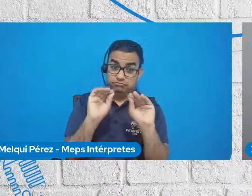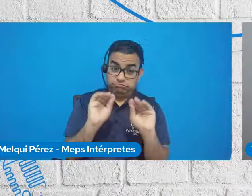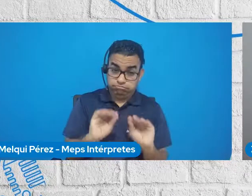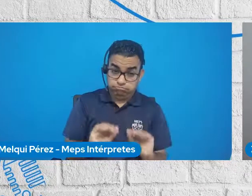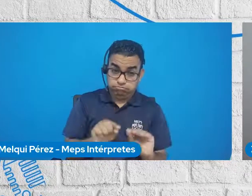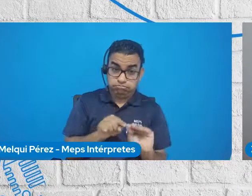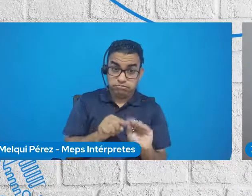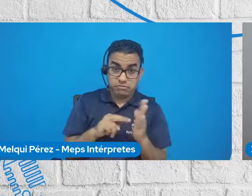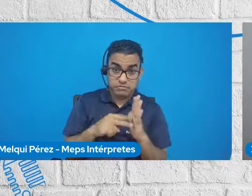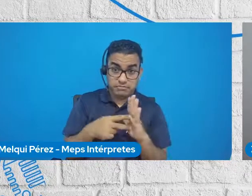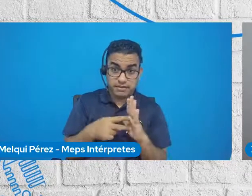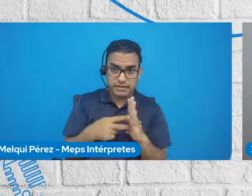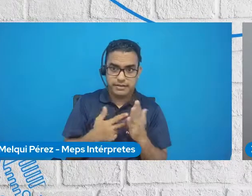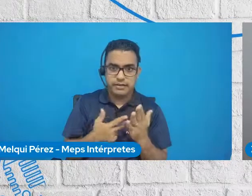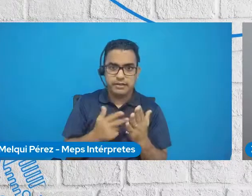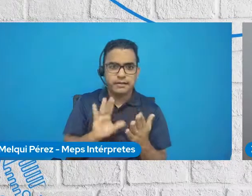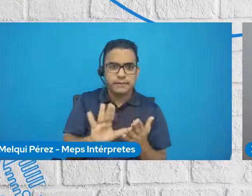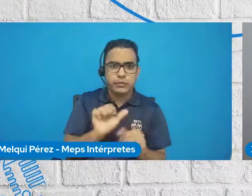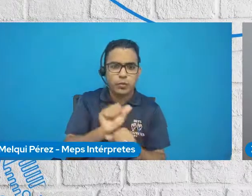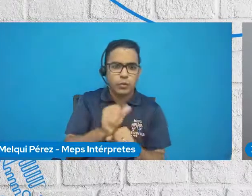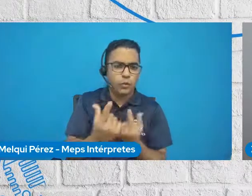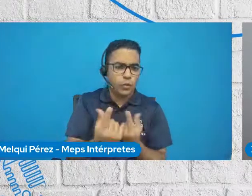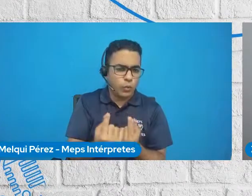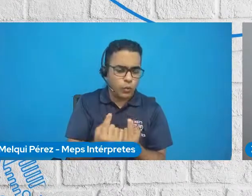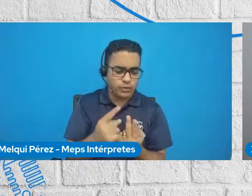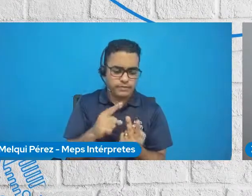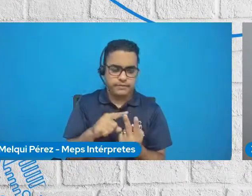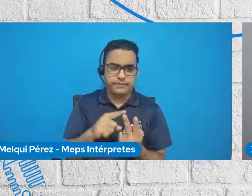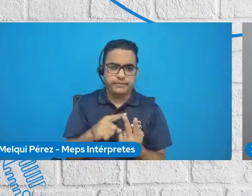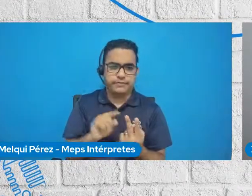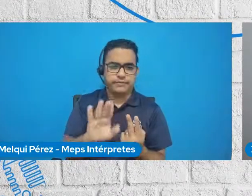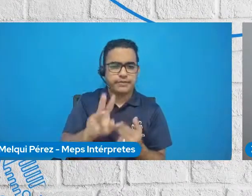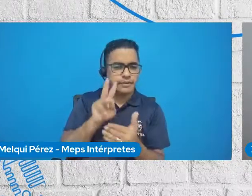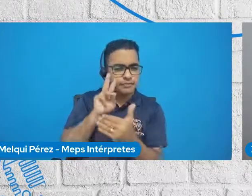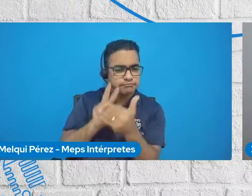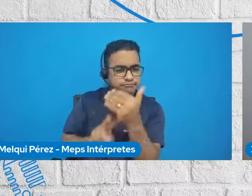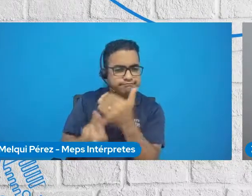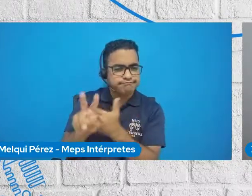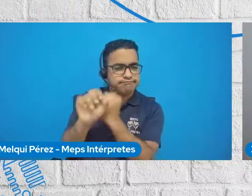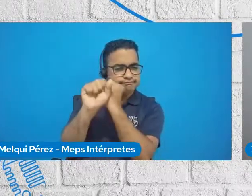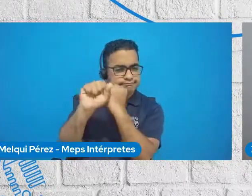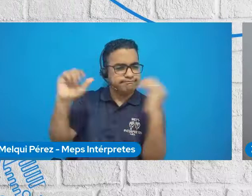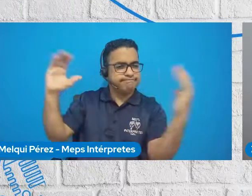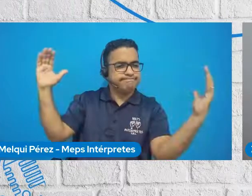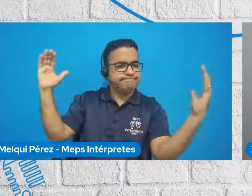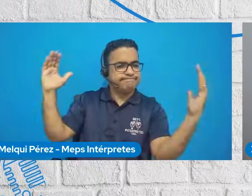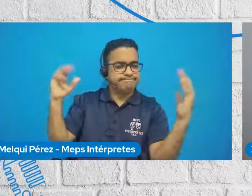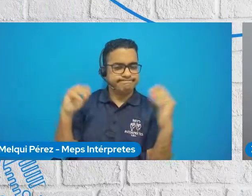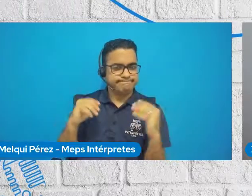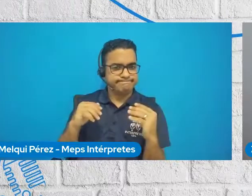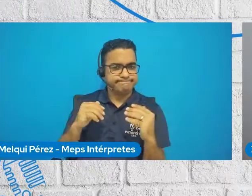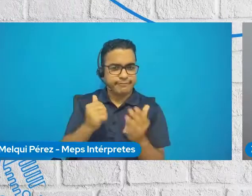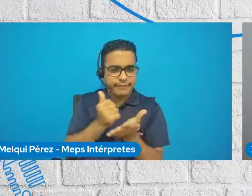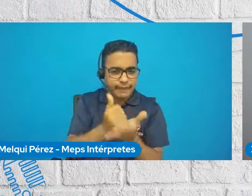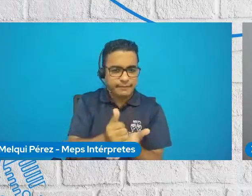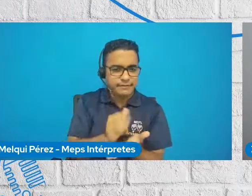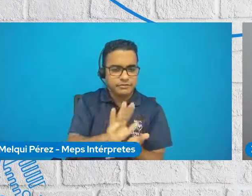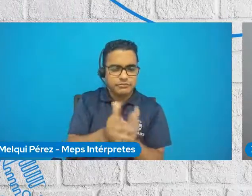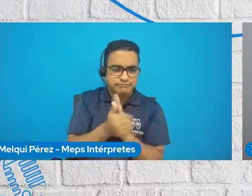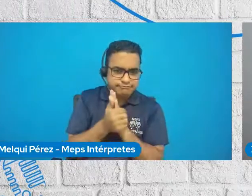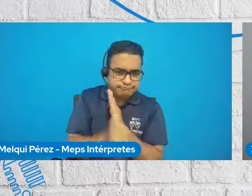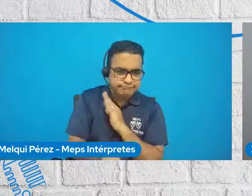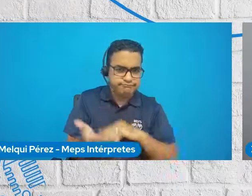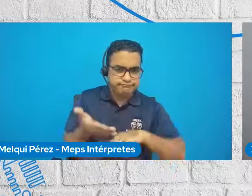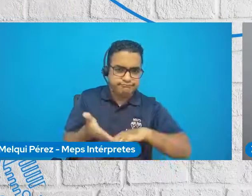solamente en las actividades que van a realizar, sino también para que tengan una visión más amplia del voluntariado. Ello fortalece sus competencias,